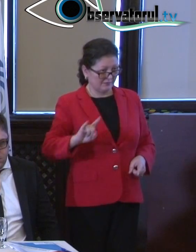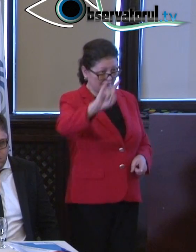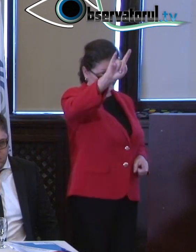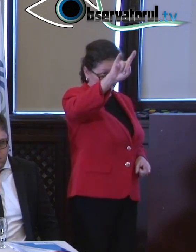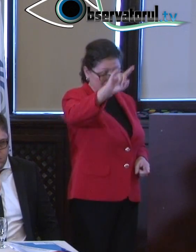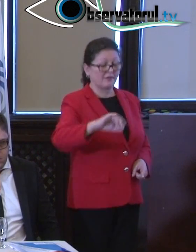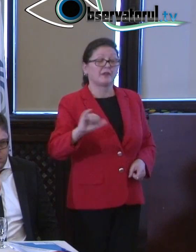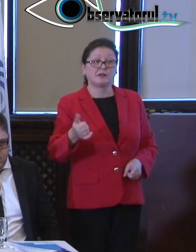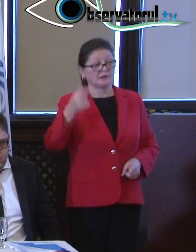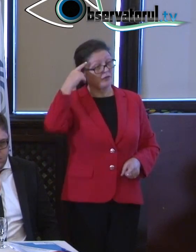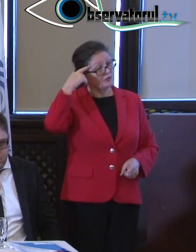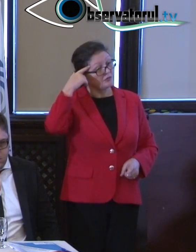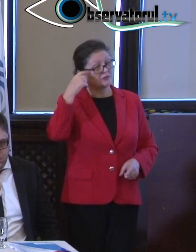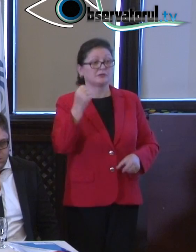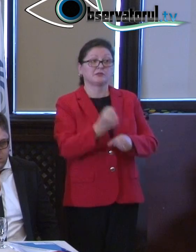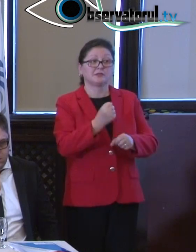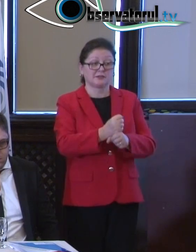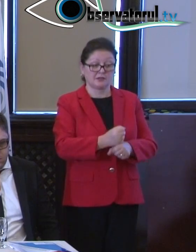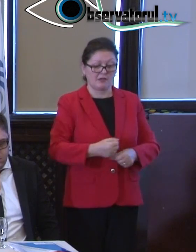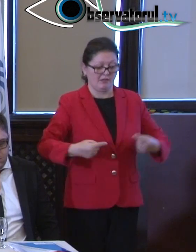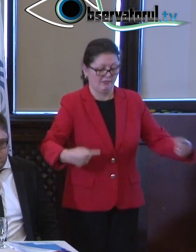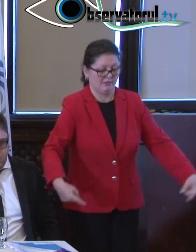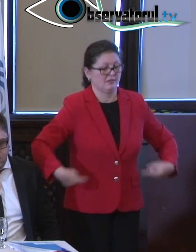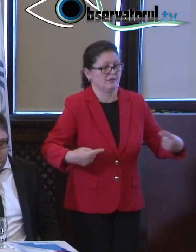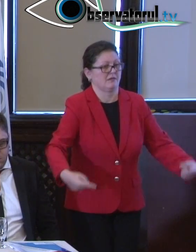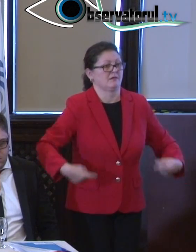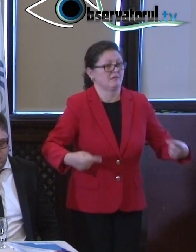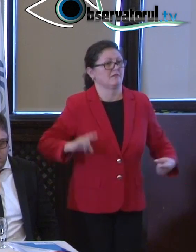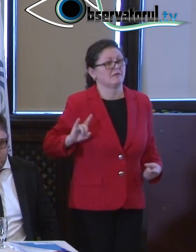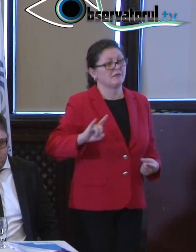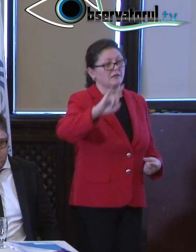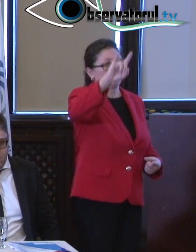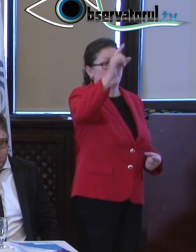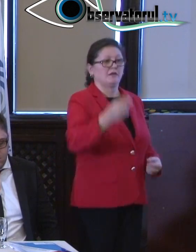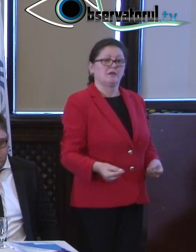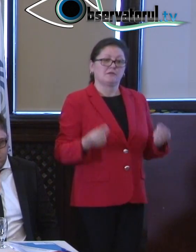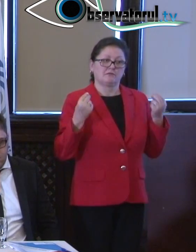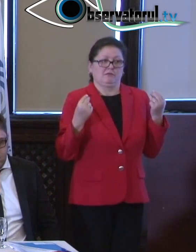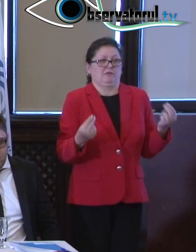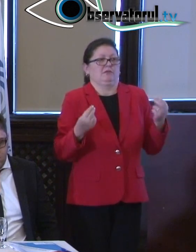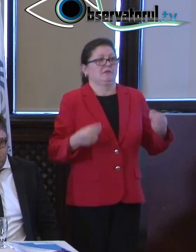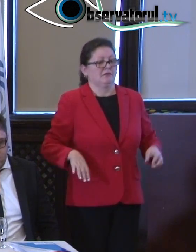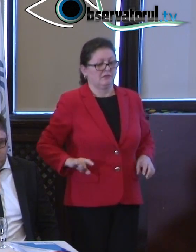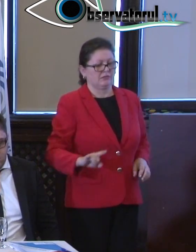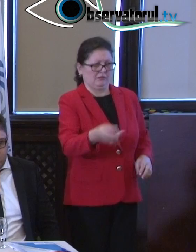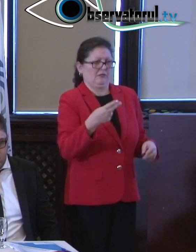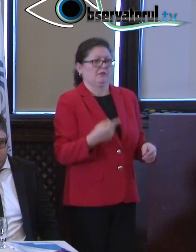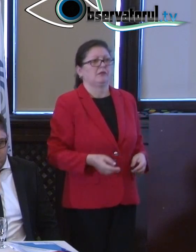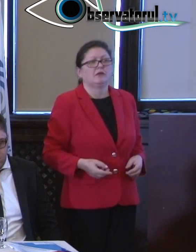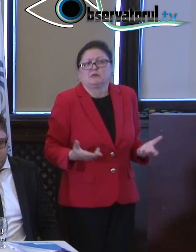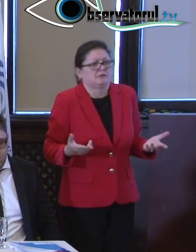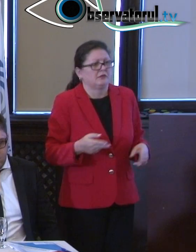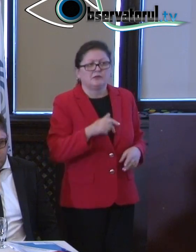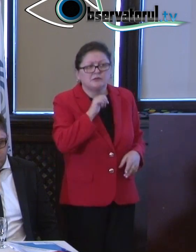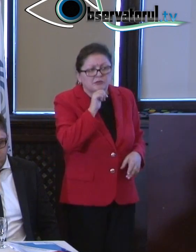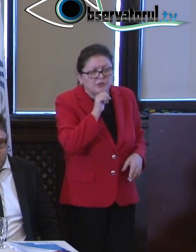oferă compania ta Rom, așa încât căruciorul meu să poată să fie ridicat, nu să vină dita mai elevatorul și să oprească un avion întreg să-i